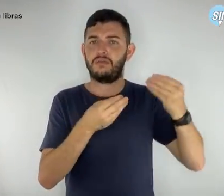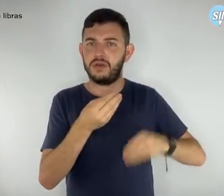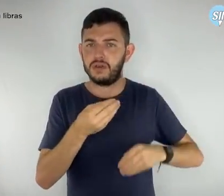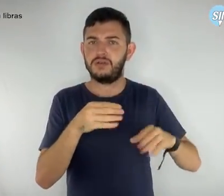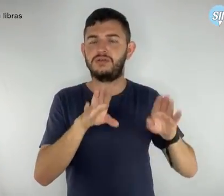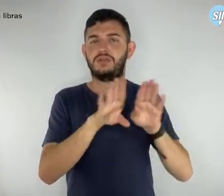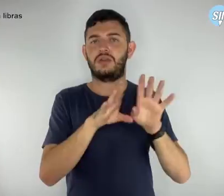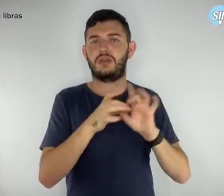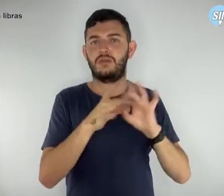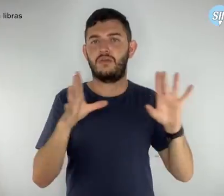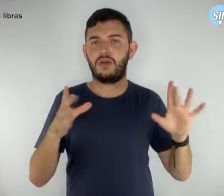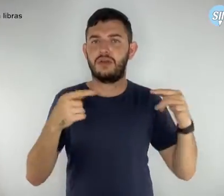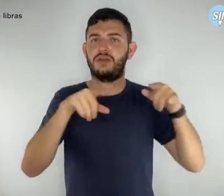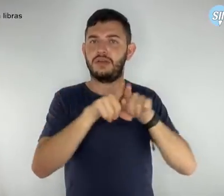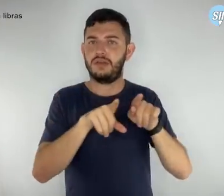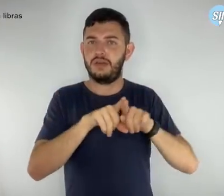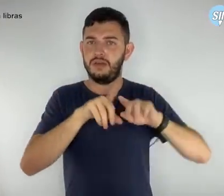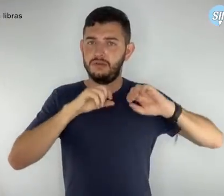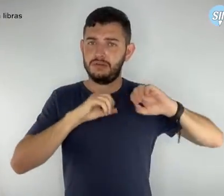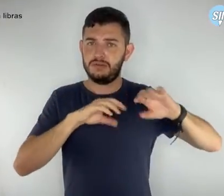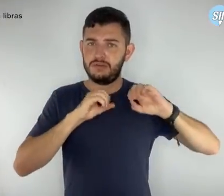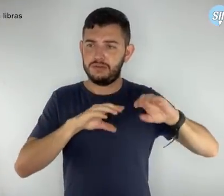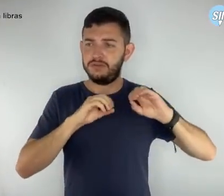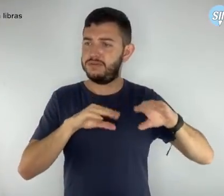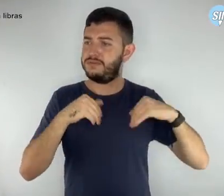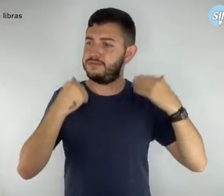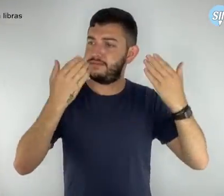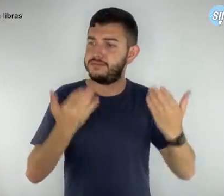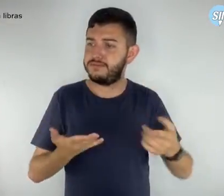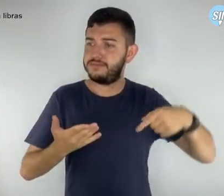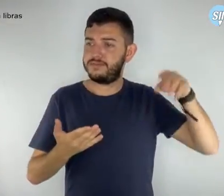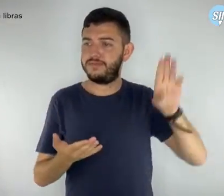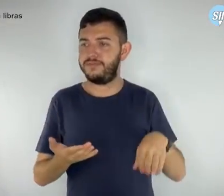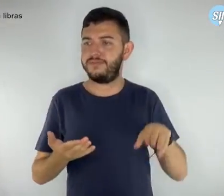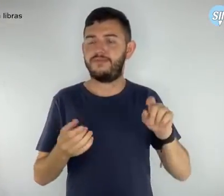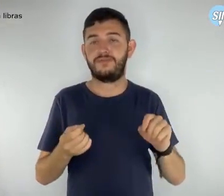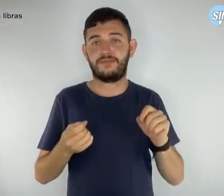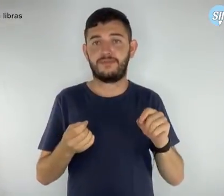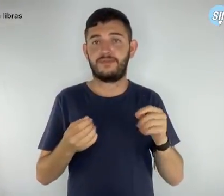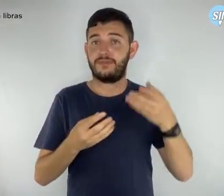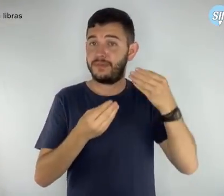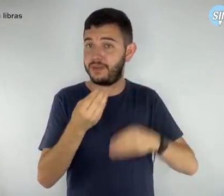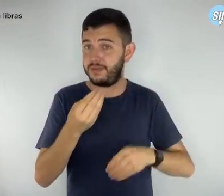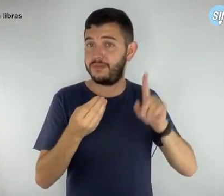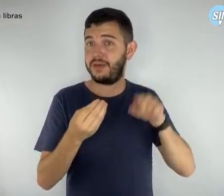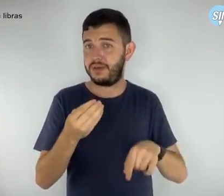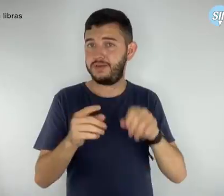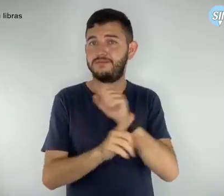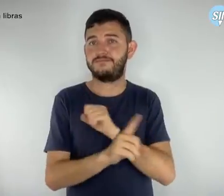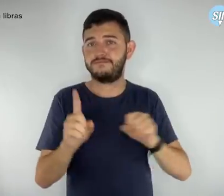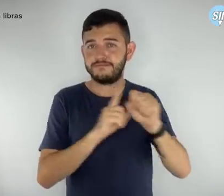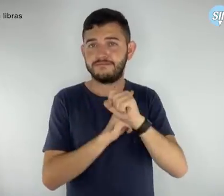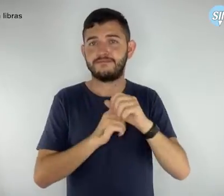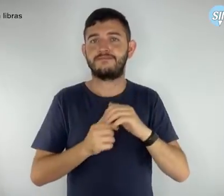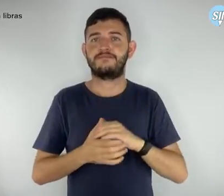Estado democrático, a educação. E, no fim das contas, quem paga o pato é a sociedade.